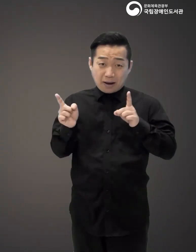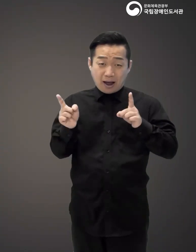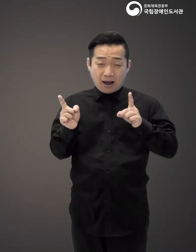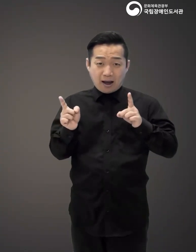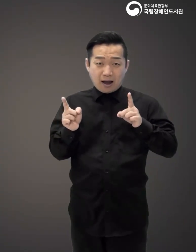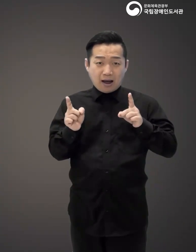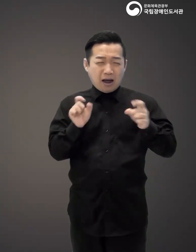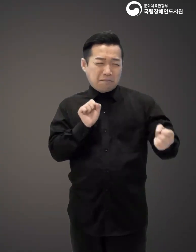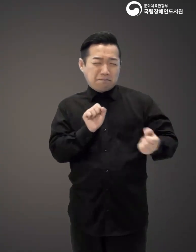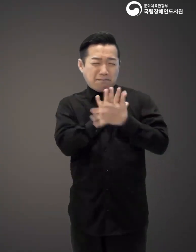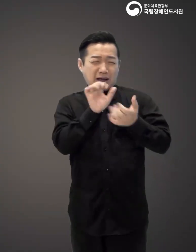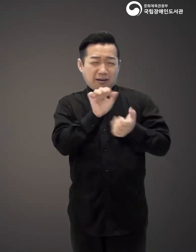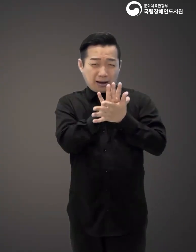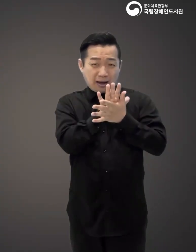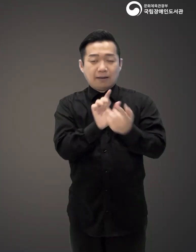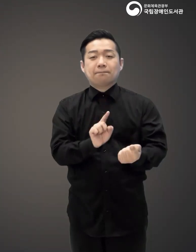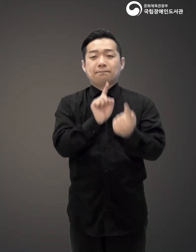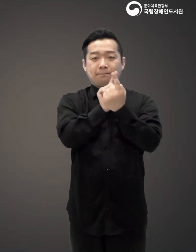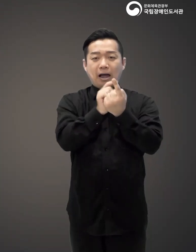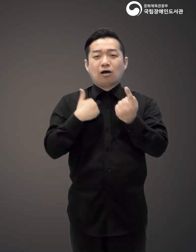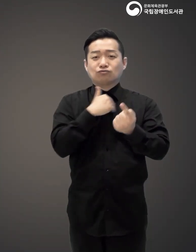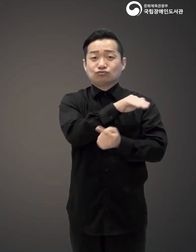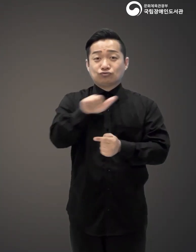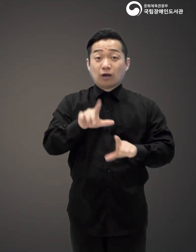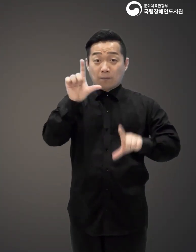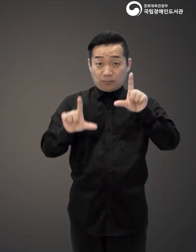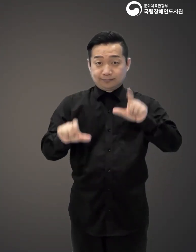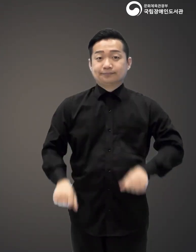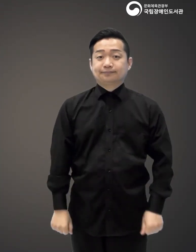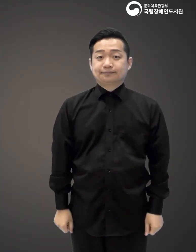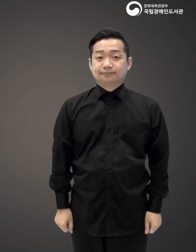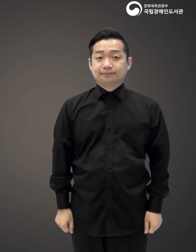불어닥치는 태풍을 마주하는 우리들의 모습 말이죠.